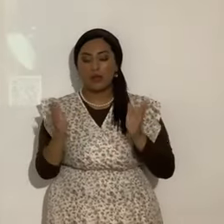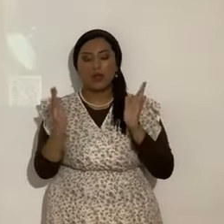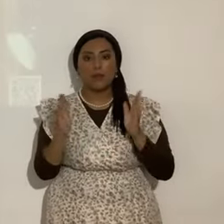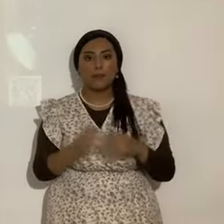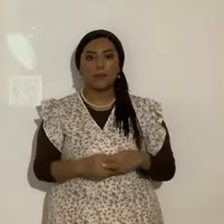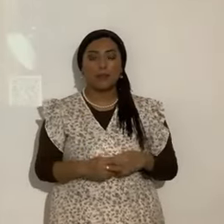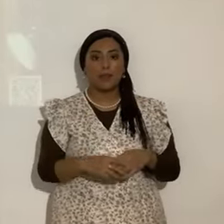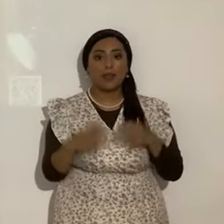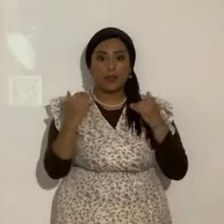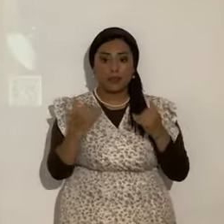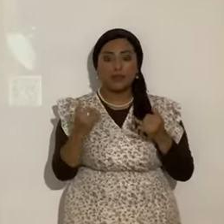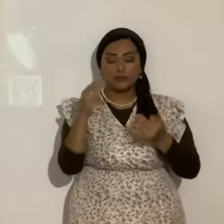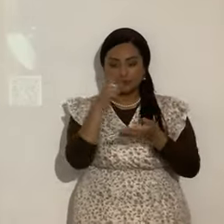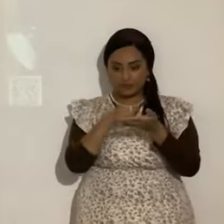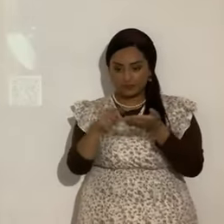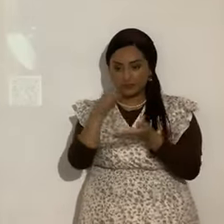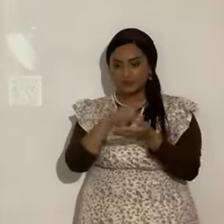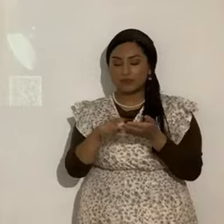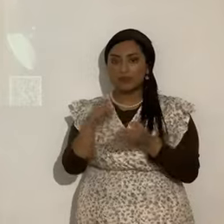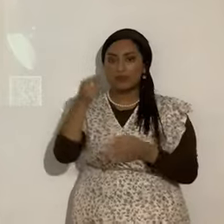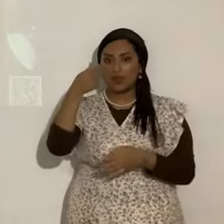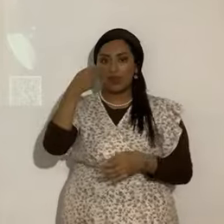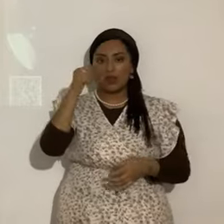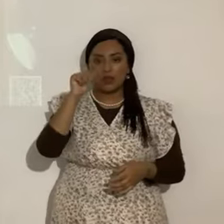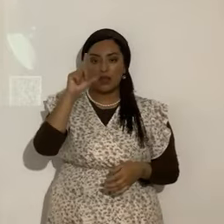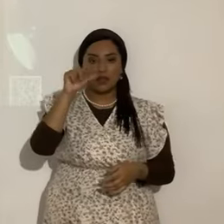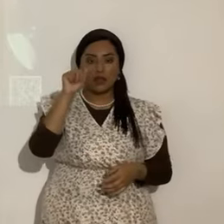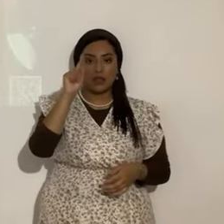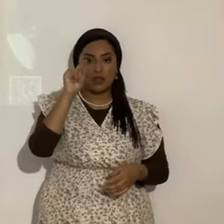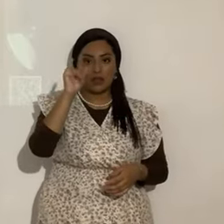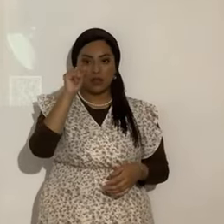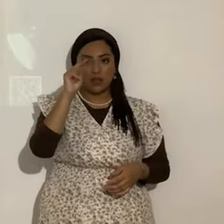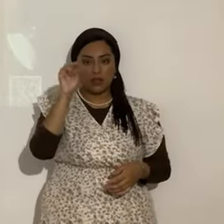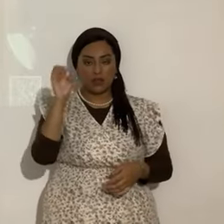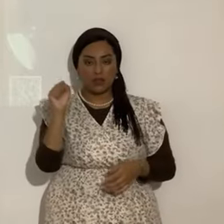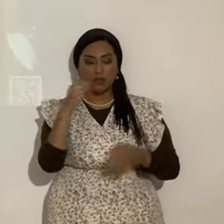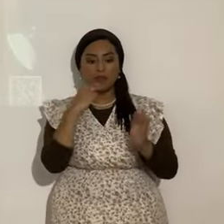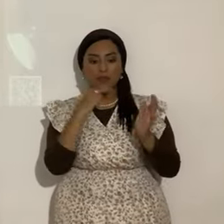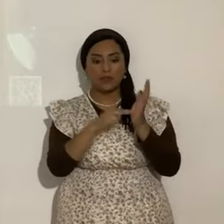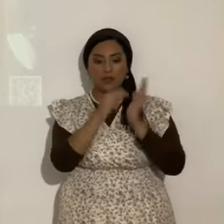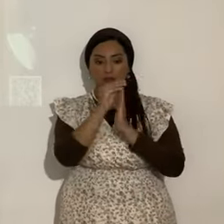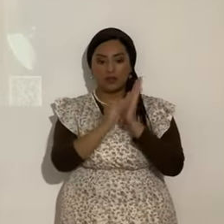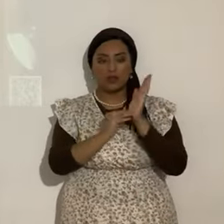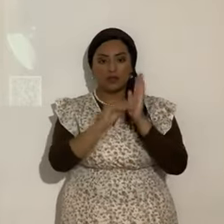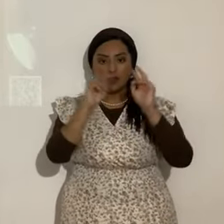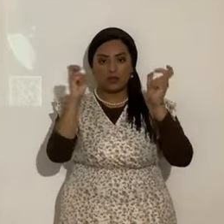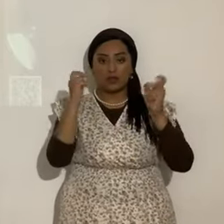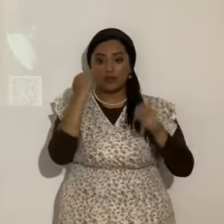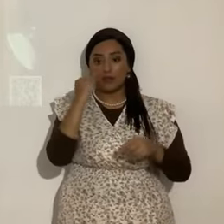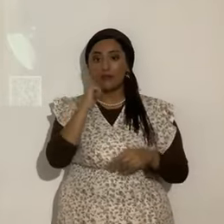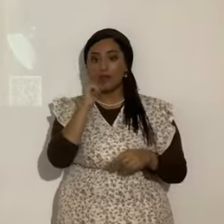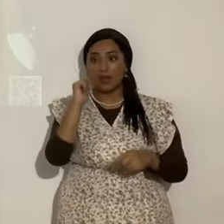Ahora, vamos a la carta a los Gálatas. Vayan anotando las citas, amados, ahí. Y si no, después revisen el video.